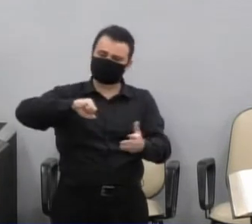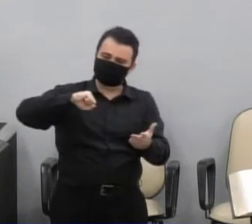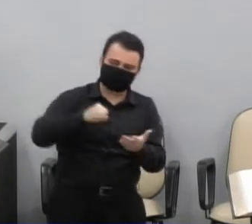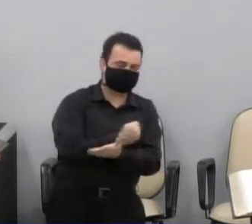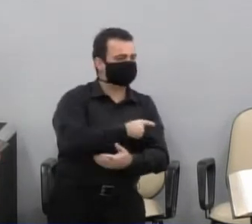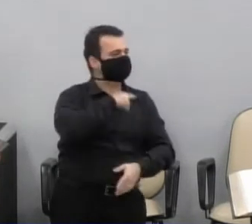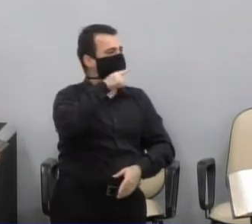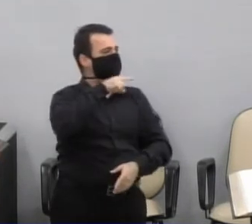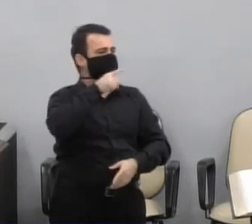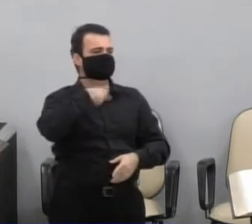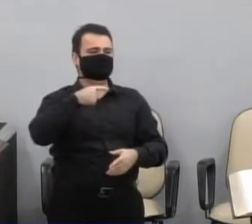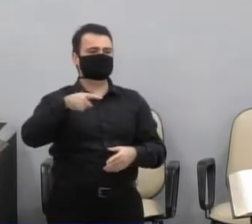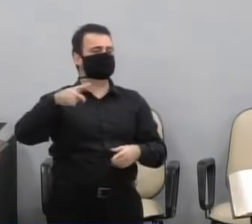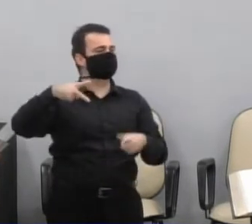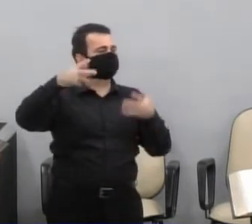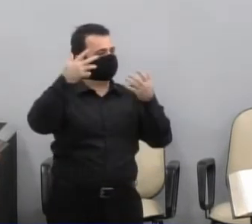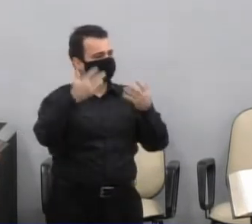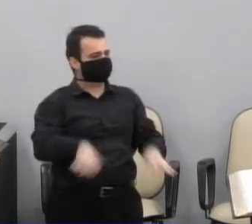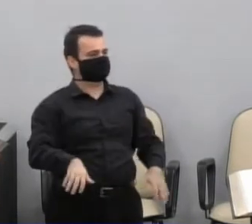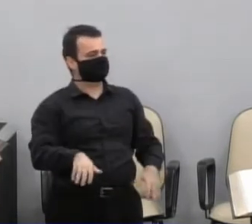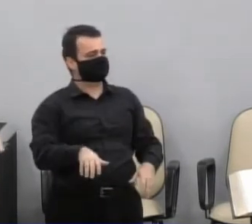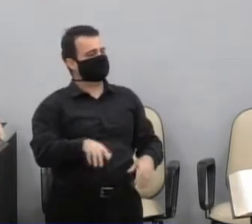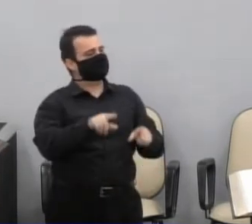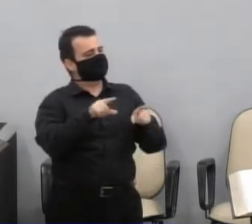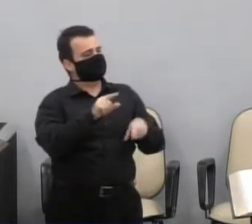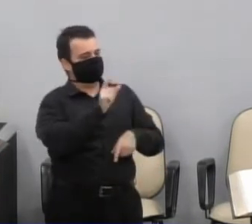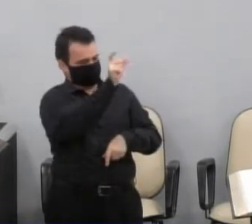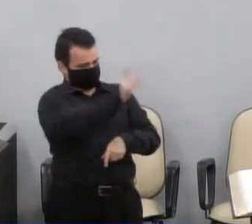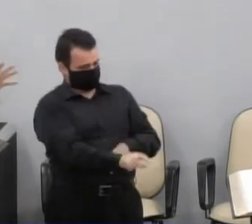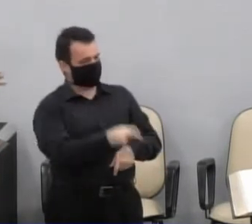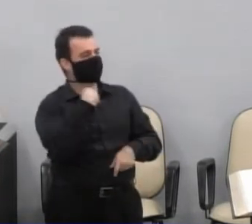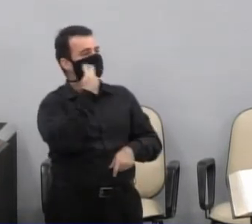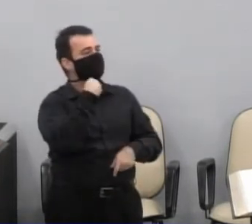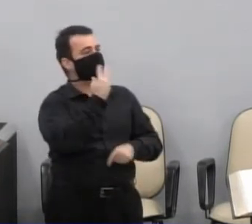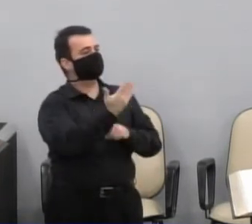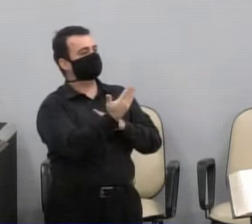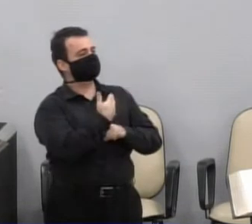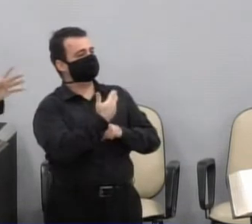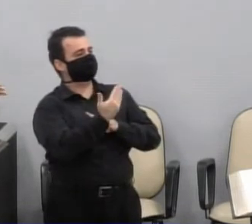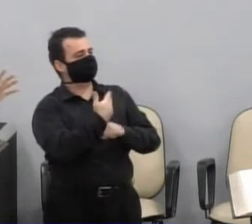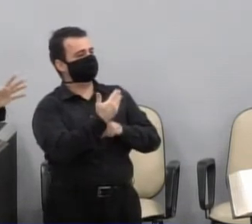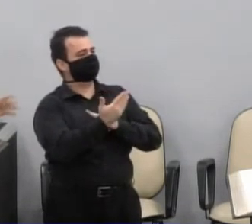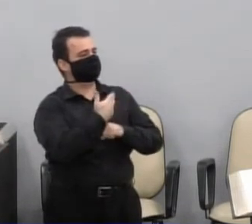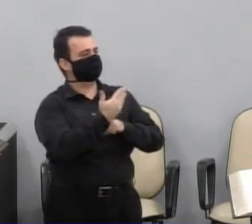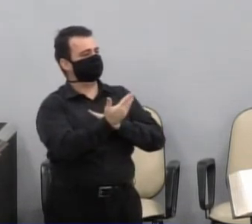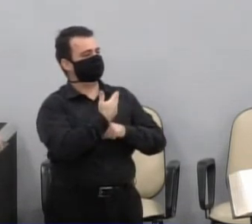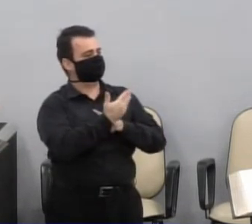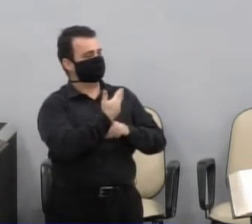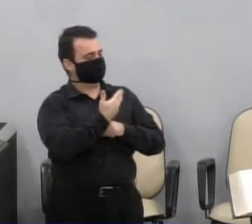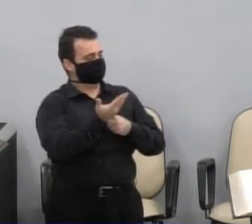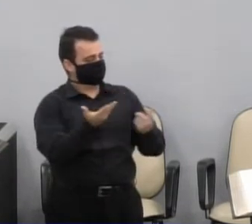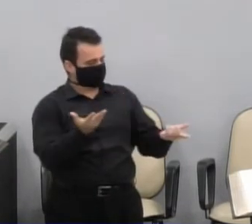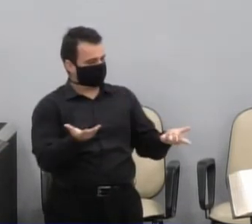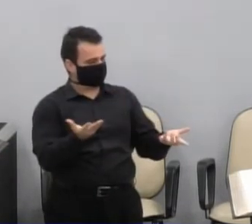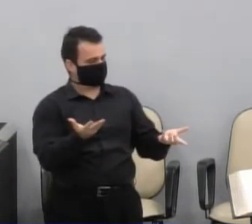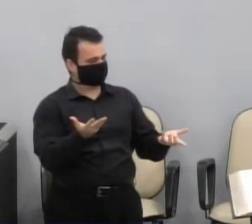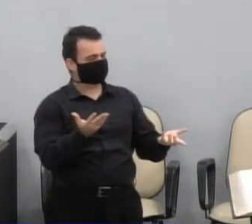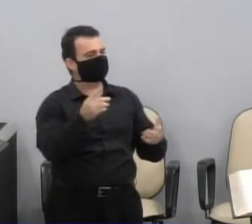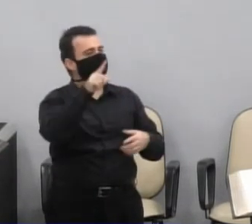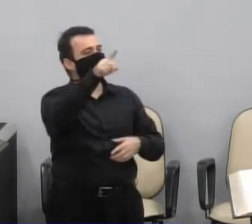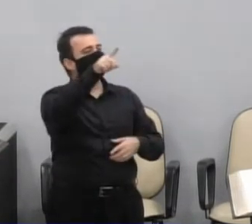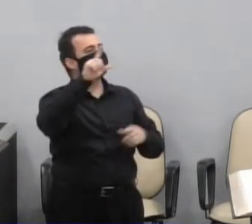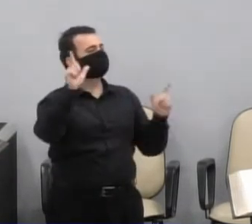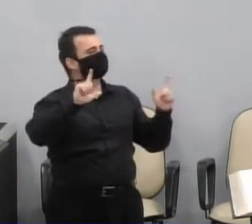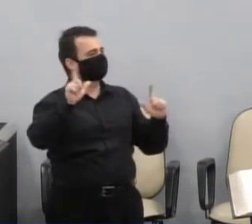admiro e quero muito bem, o companheiro de luta, de Ana Maria Braga. Eu não tenho nada contra Ana Maria Braga, mas eu entendi o que ele quis